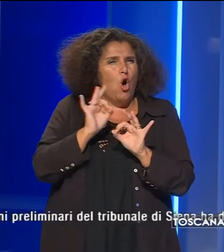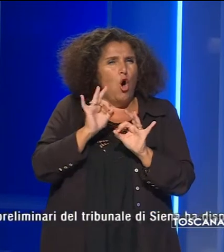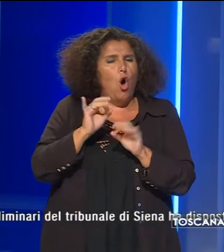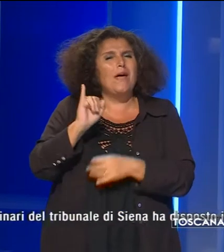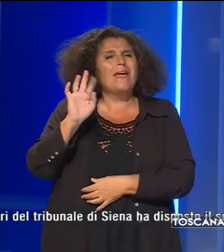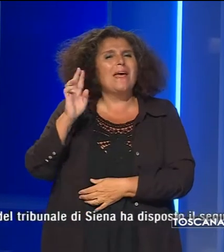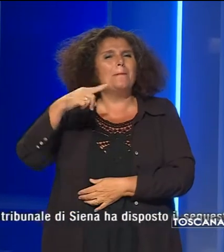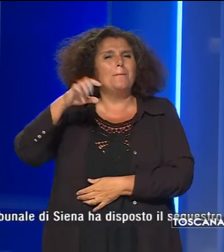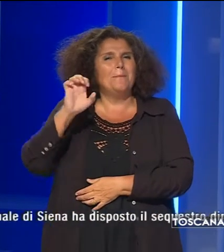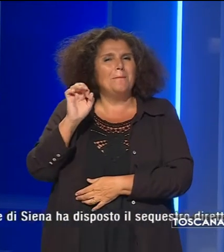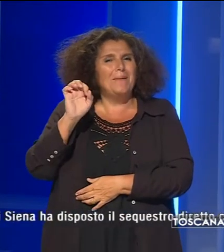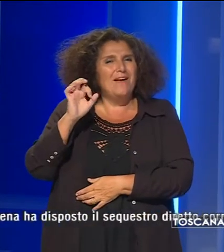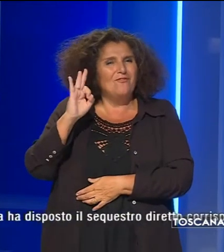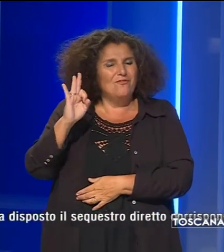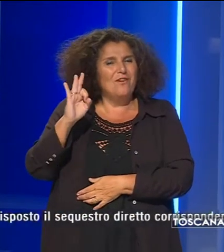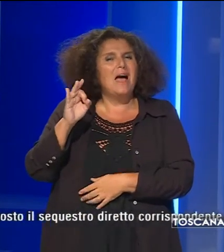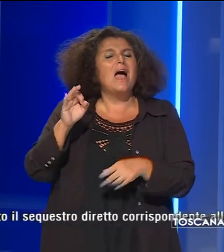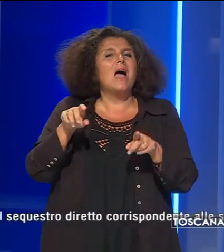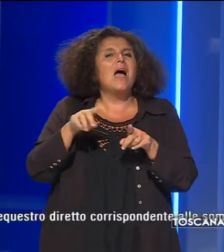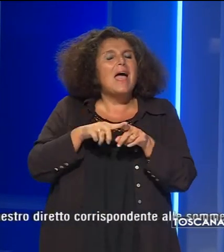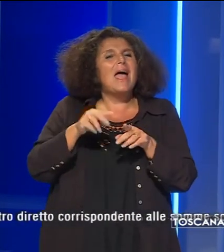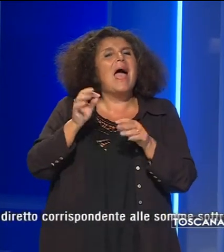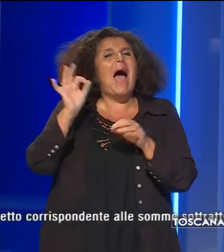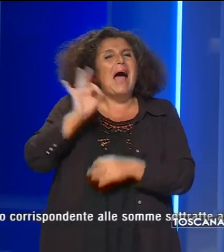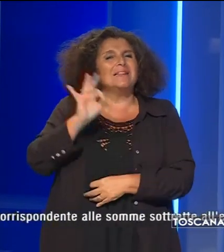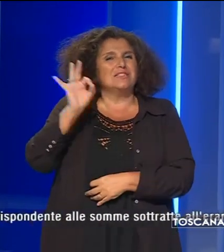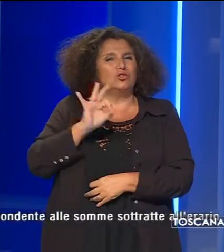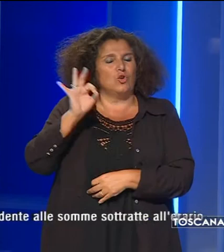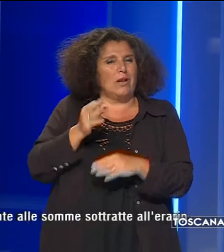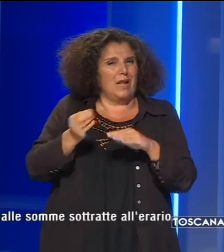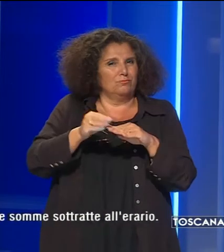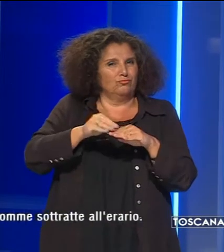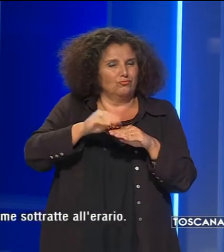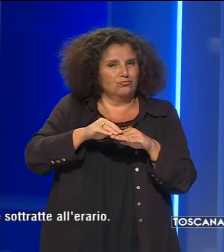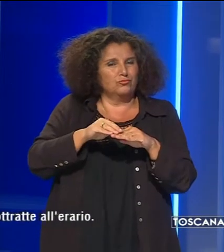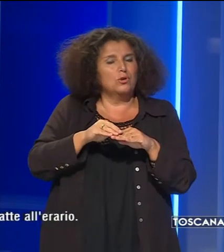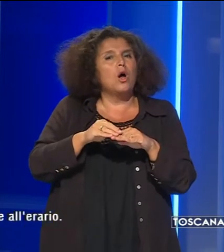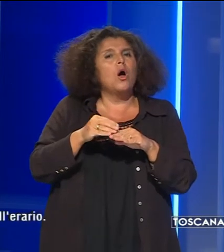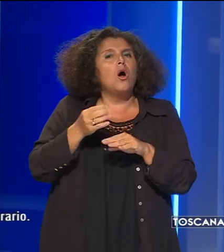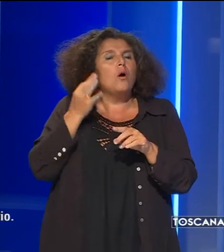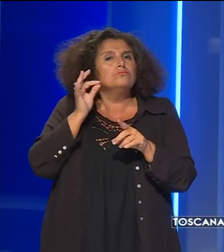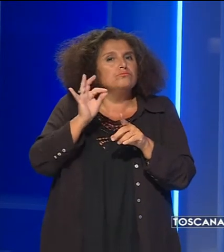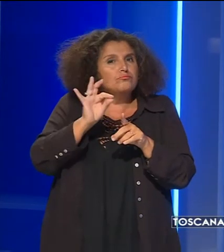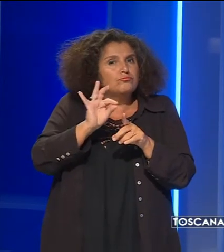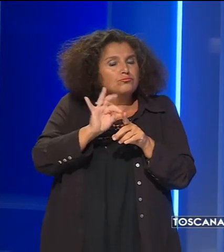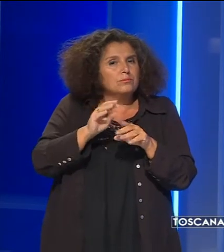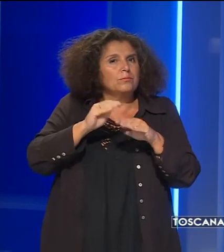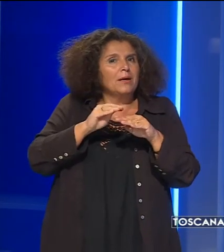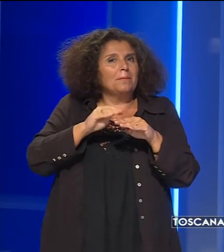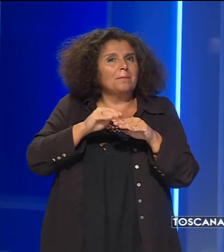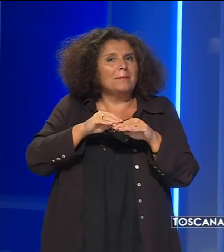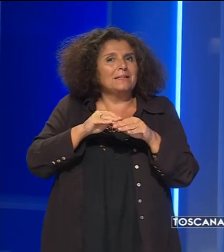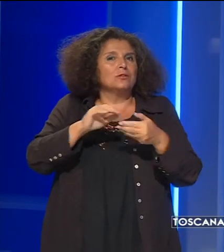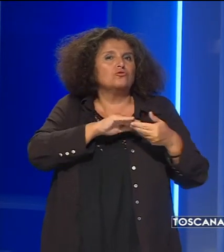IRPEF e delle relative addizionali. Allo scopo di consentire alla società una